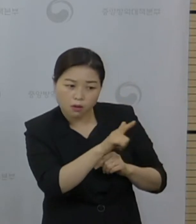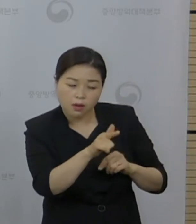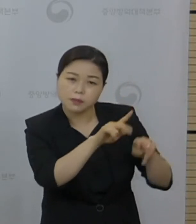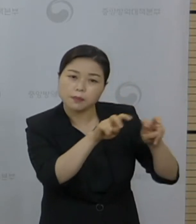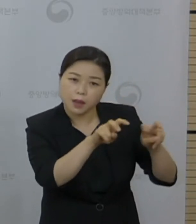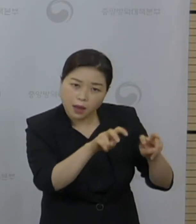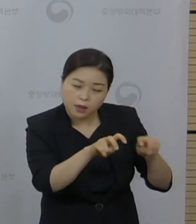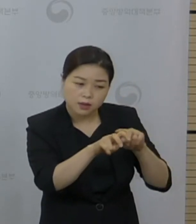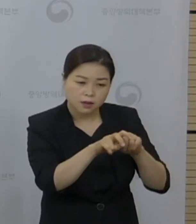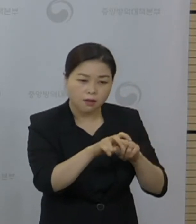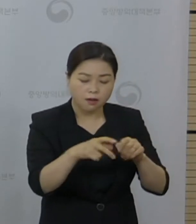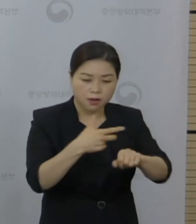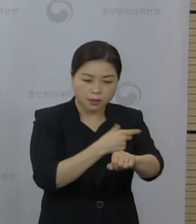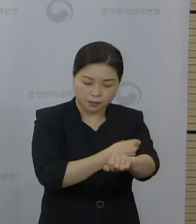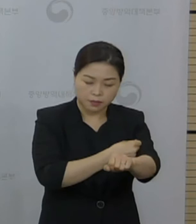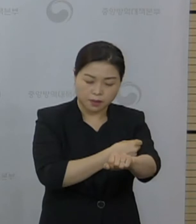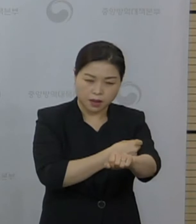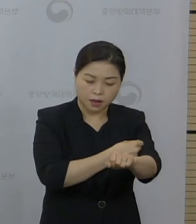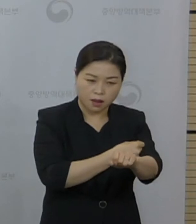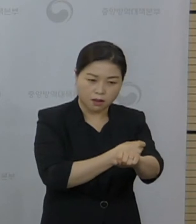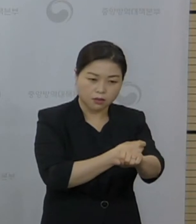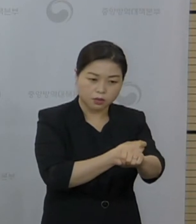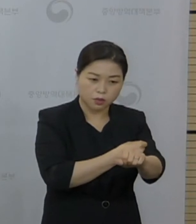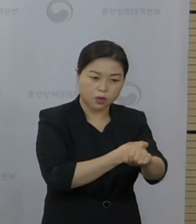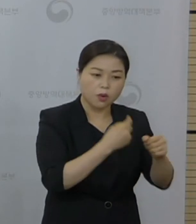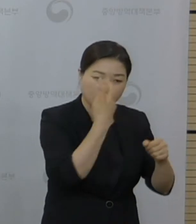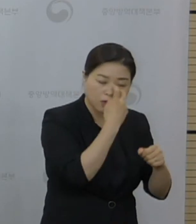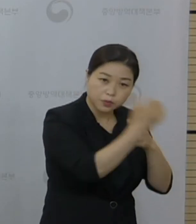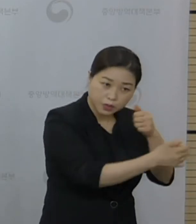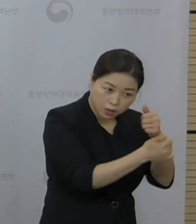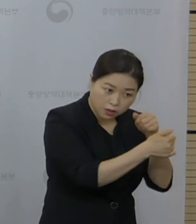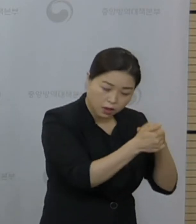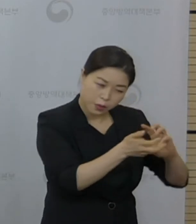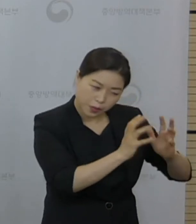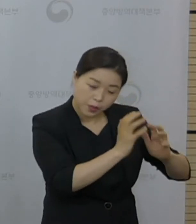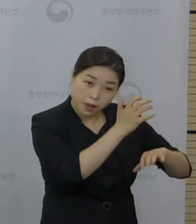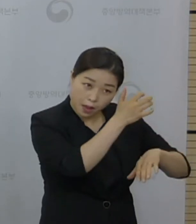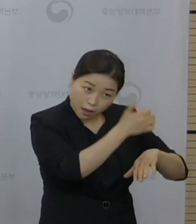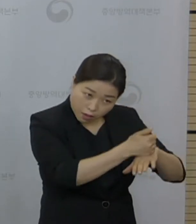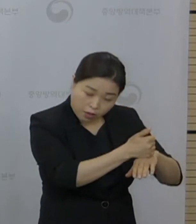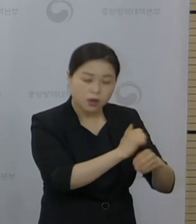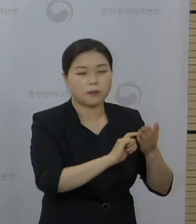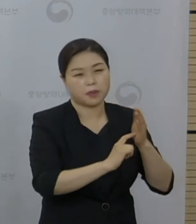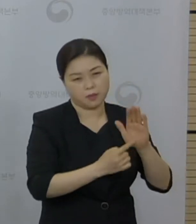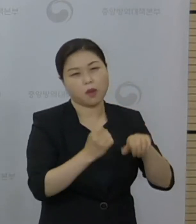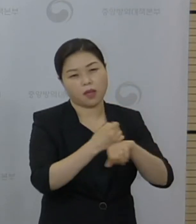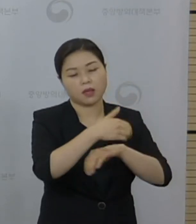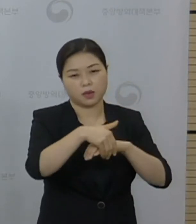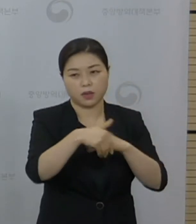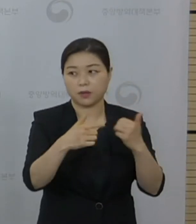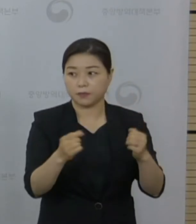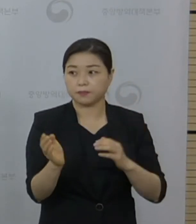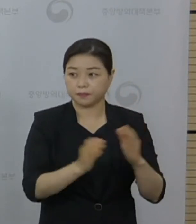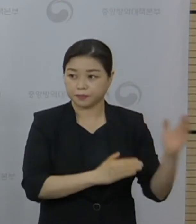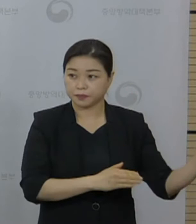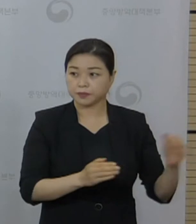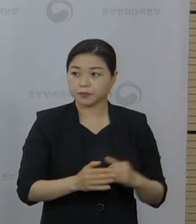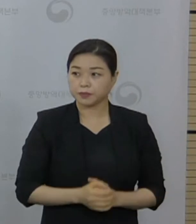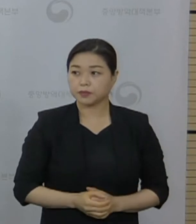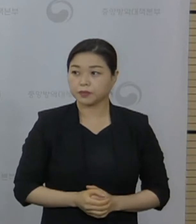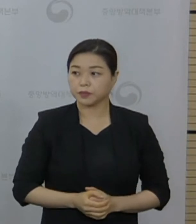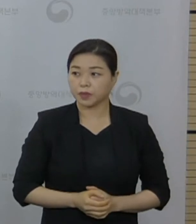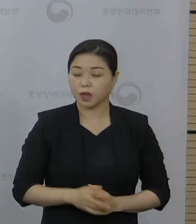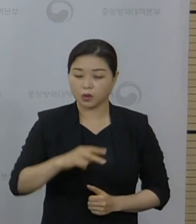전문위원회를 거쳐서 따로 안내를 해드릴 예정입니다. 다음은 교차접종 해외 연구와 관련된 질문입니다. 한국일보